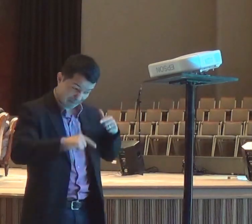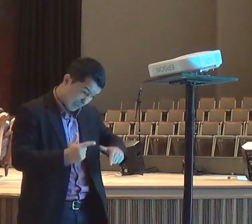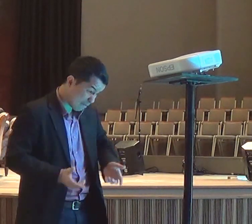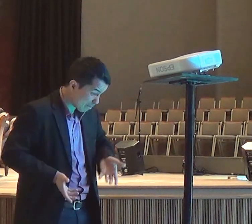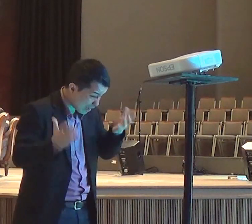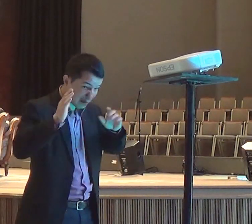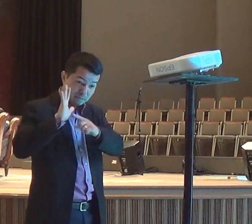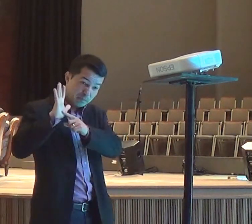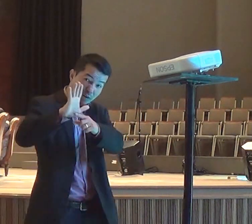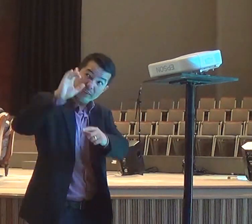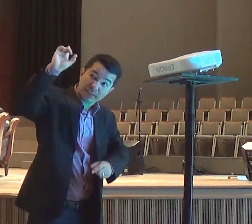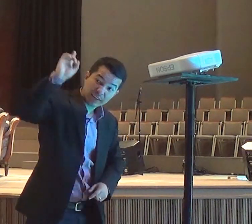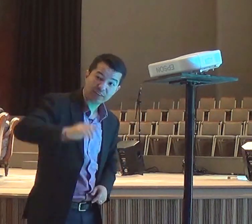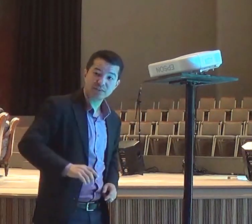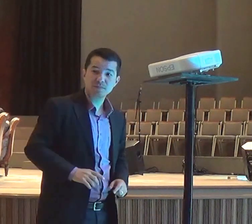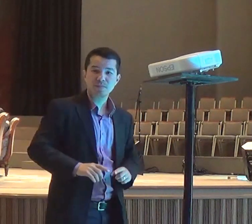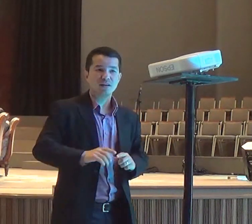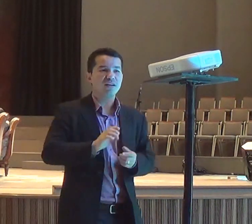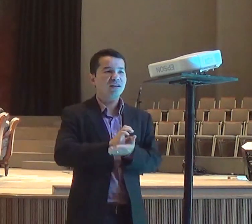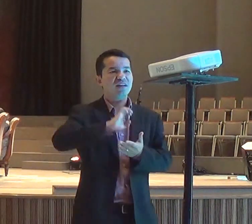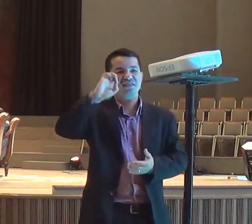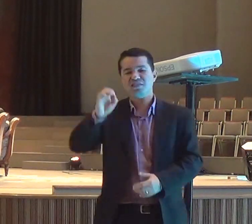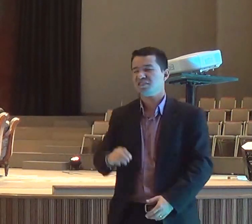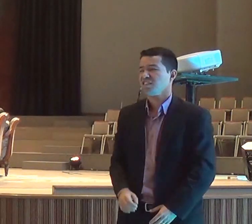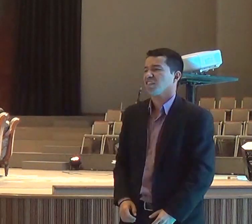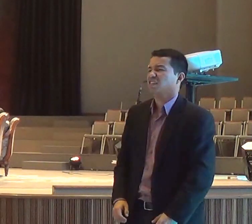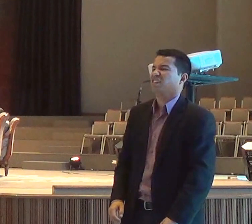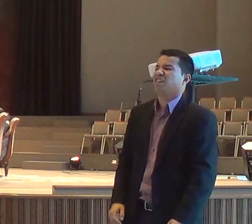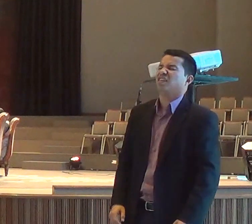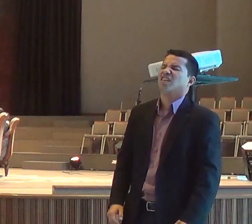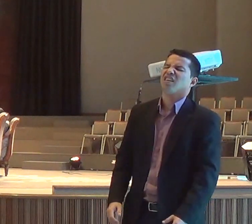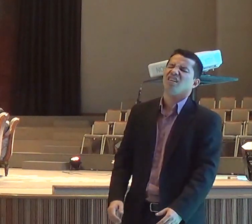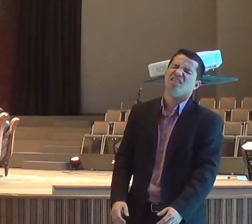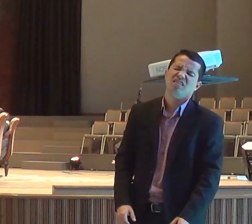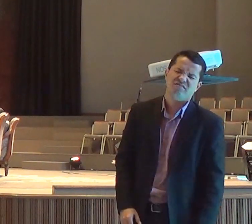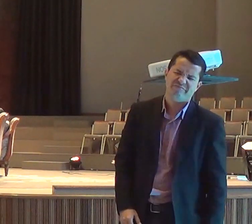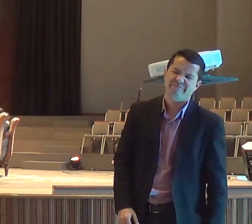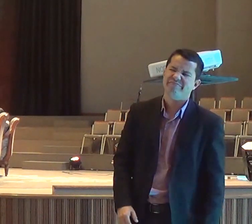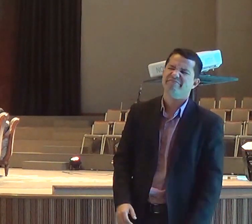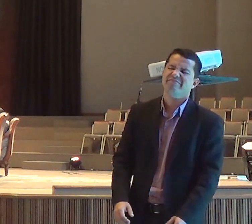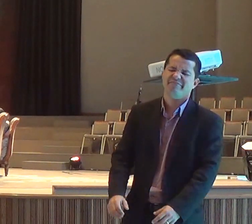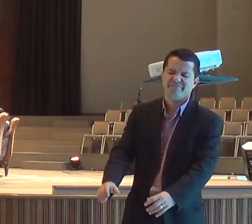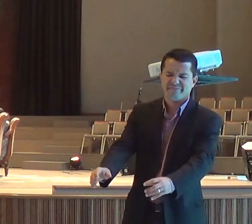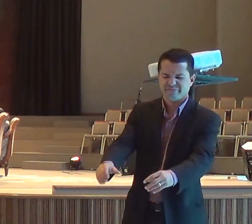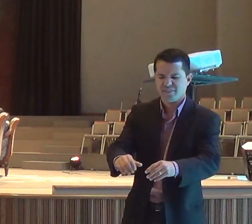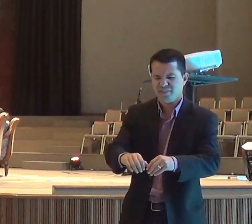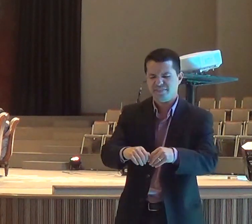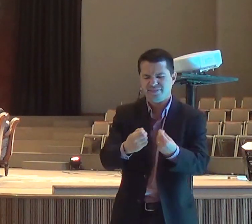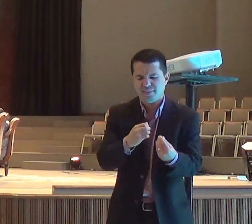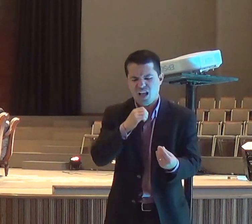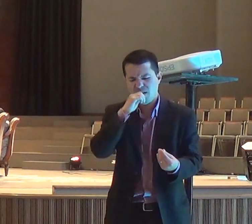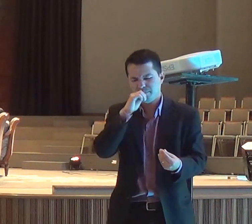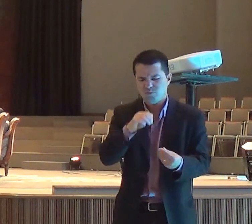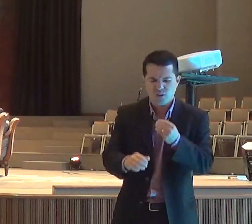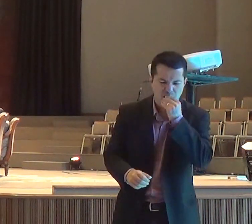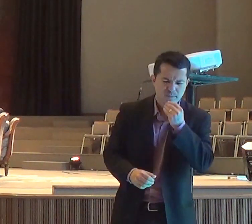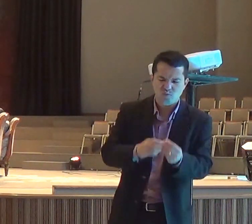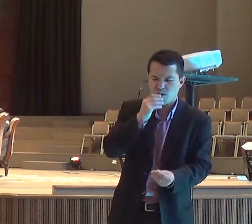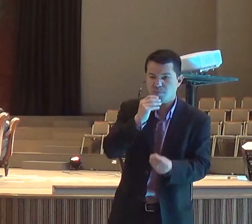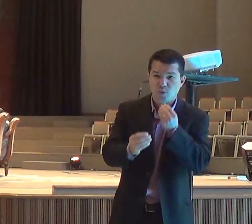às vezes, a gente está tão decepcionado, que a gente não é capaz de entender, ele come a comida, e volta a dormir, e o anjo